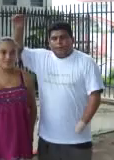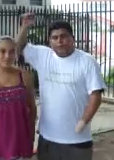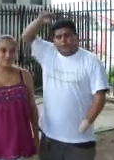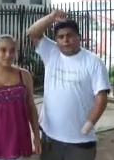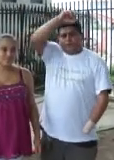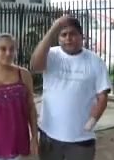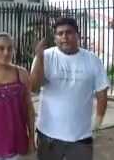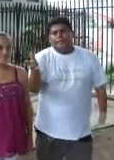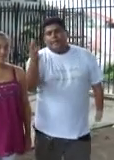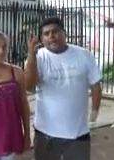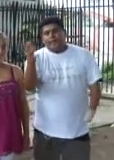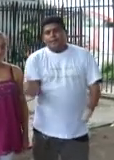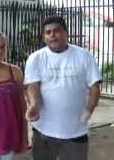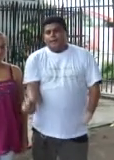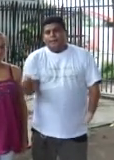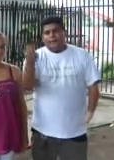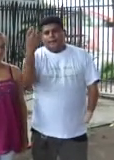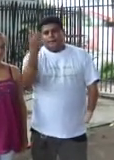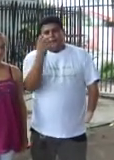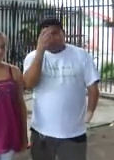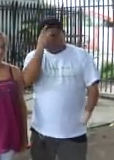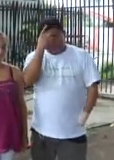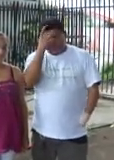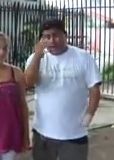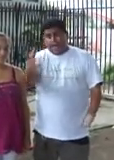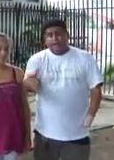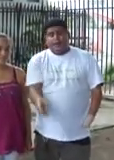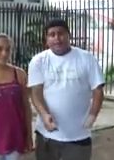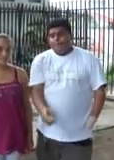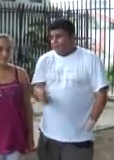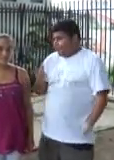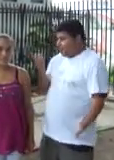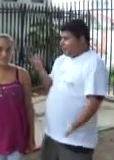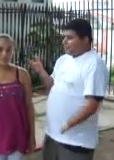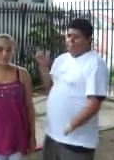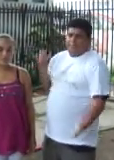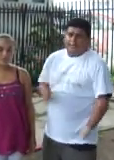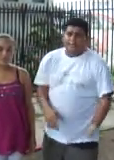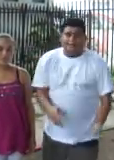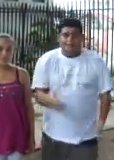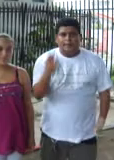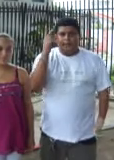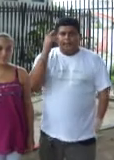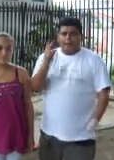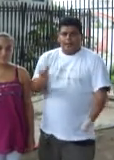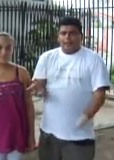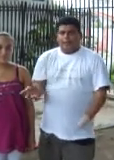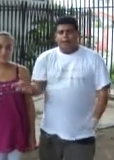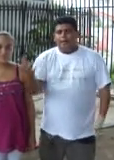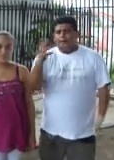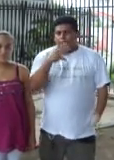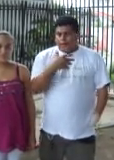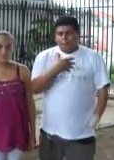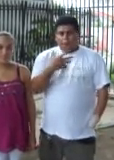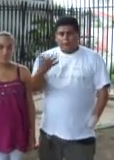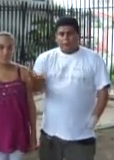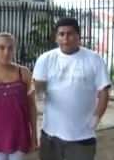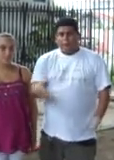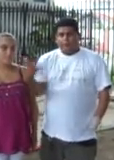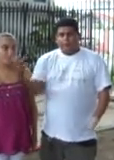Bueno, gracias a Ben, a Misión Alida, a Liliana por haberle ayudado a esta muchacha, ¿verdad? Es un gusto para mí poder